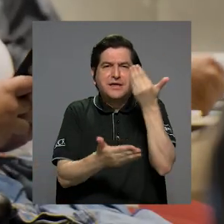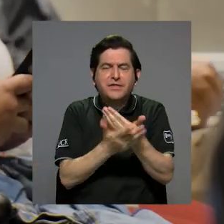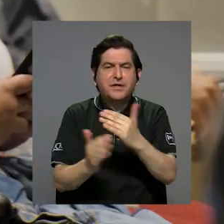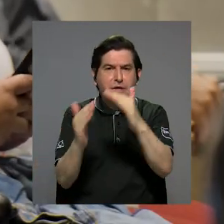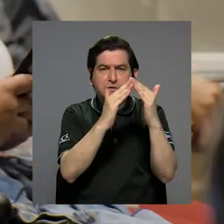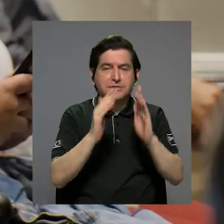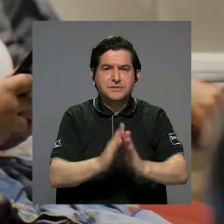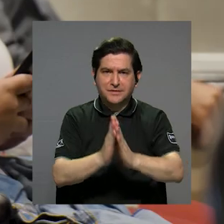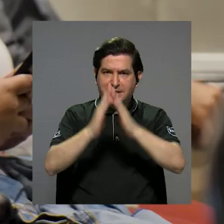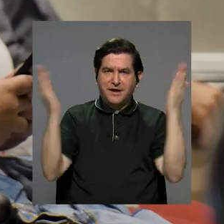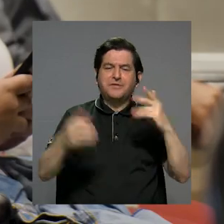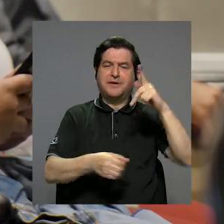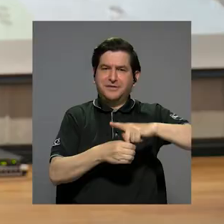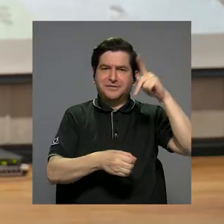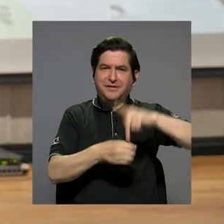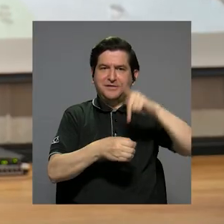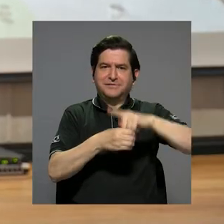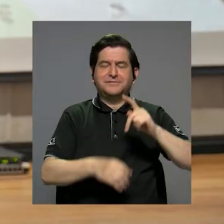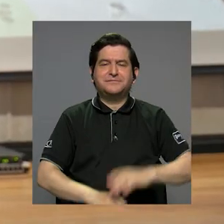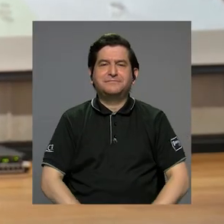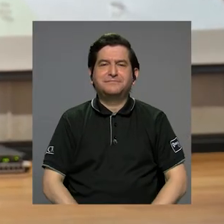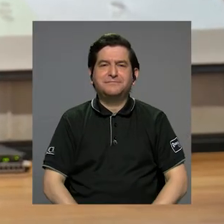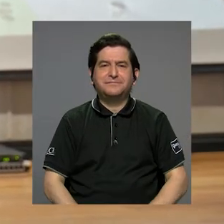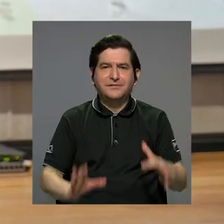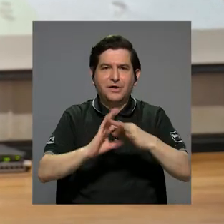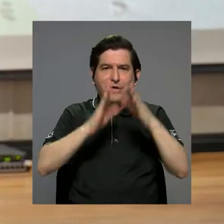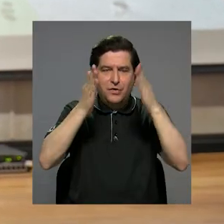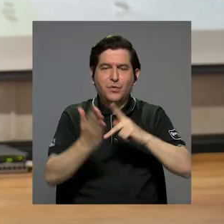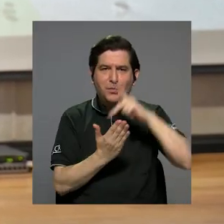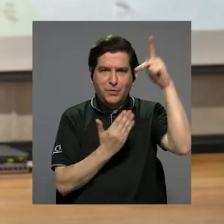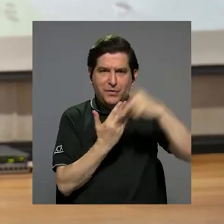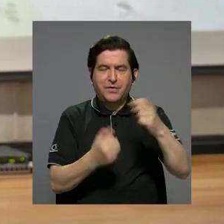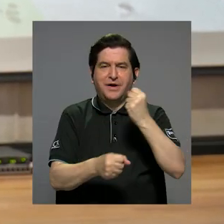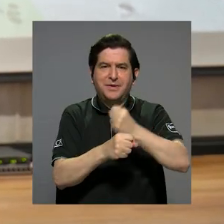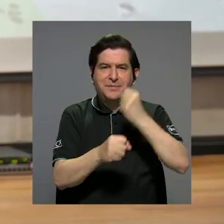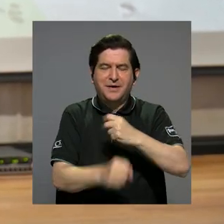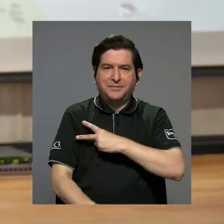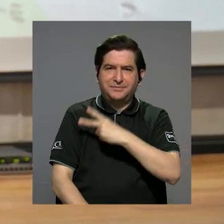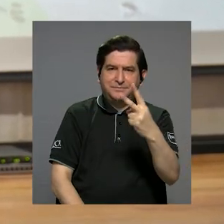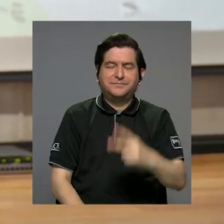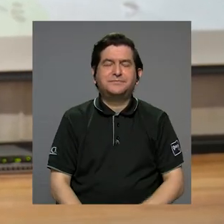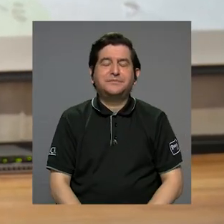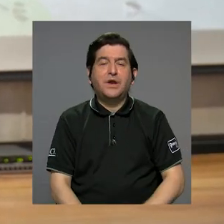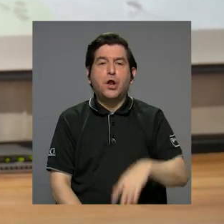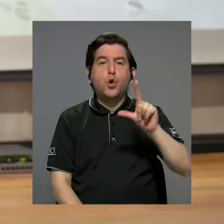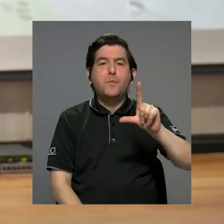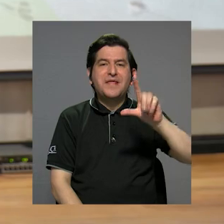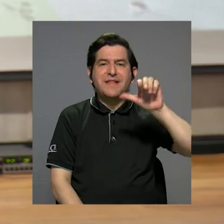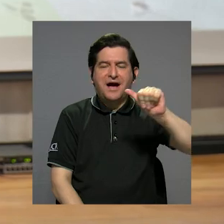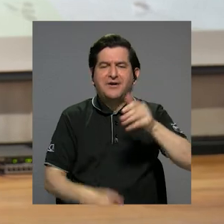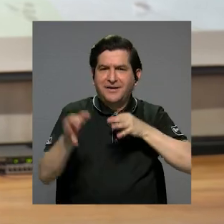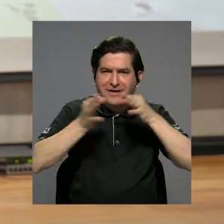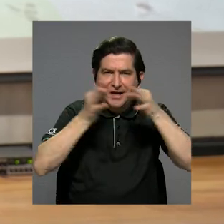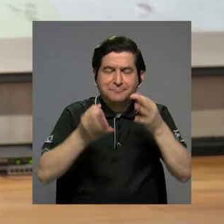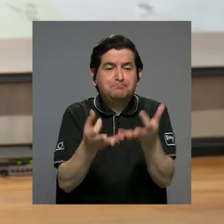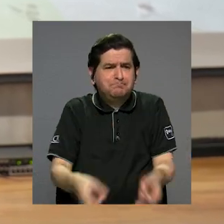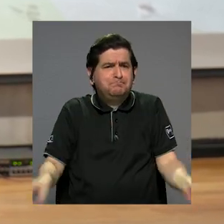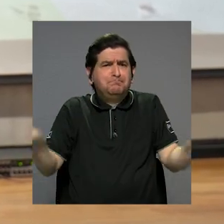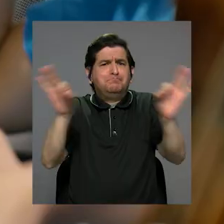innovadoras y comunidades abiertas a participar. La coordinadora del programa de voluntariado, Lupita Abarca, nos explica